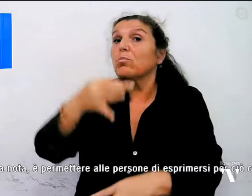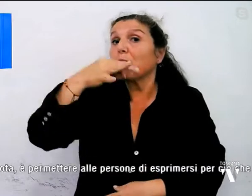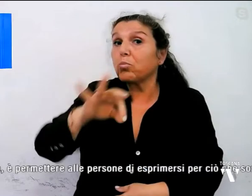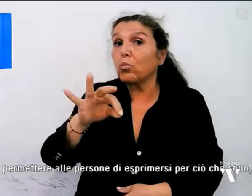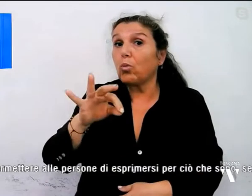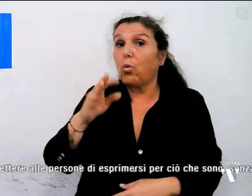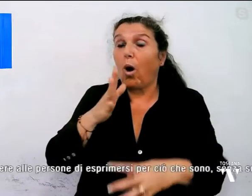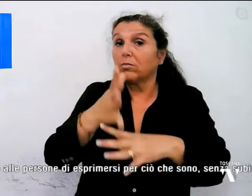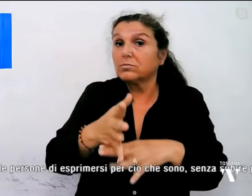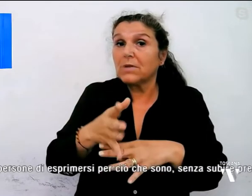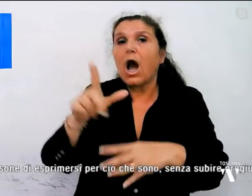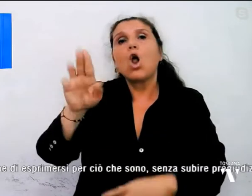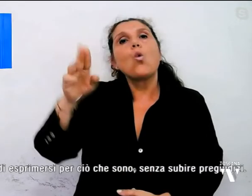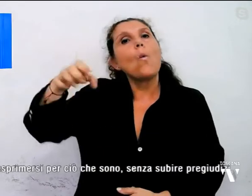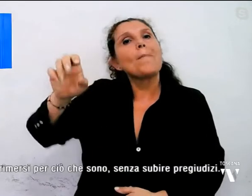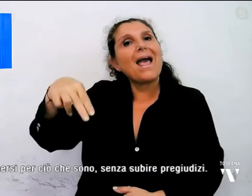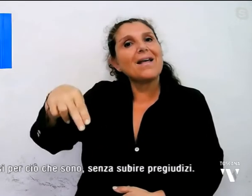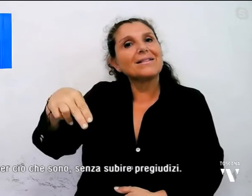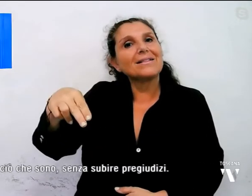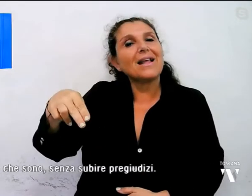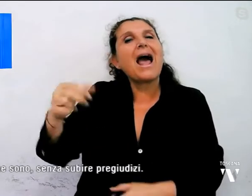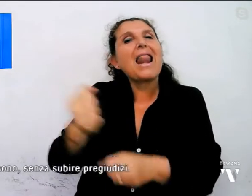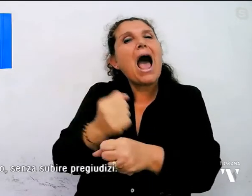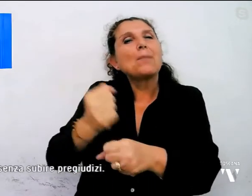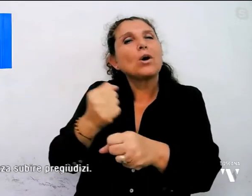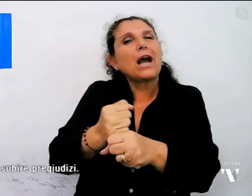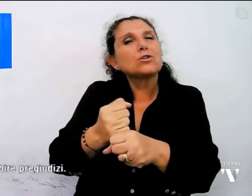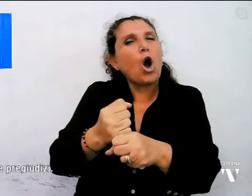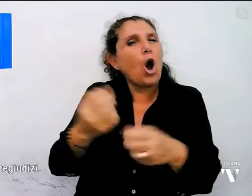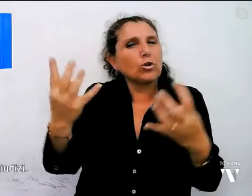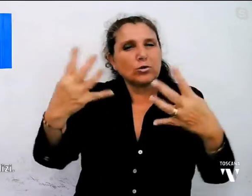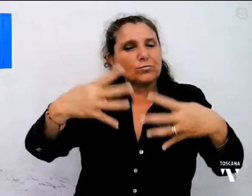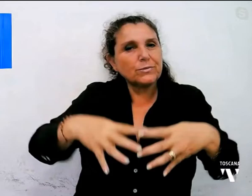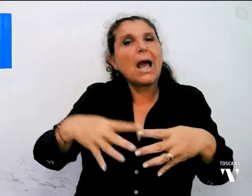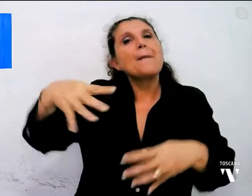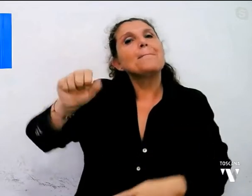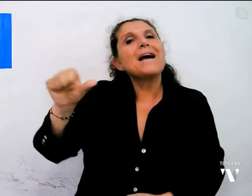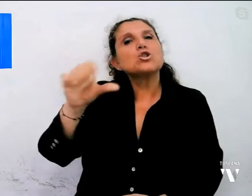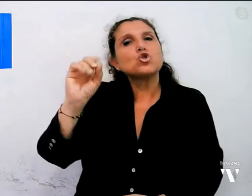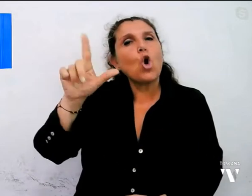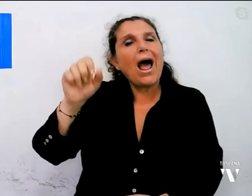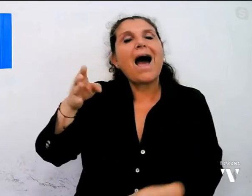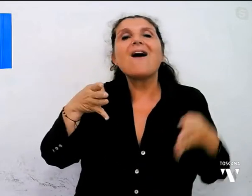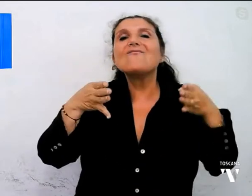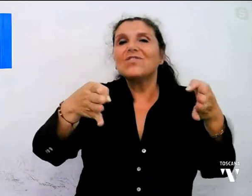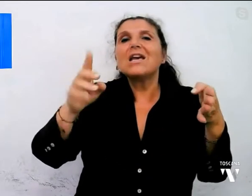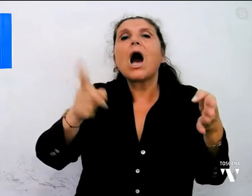Lumen il laboratorio urbano del Menzola in via del Guarlone.